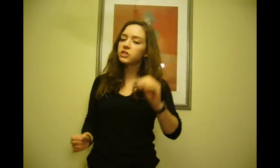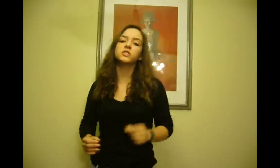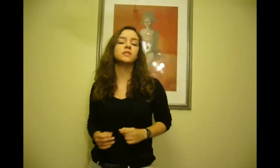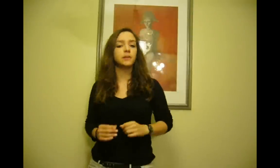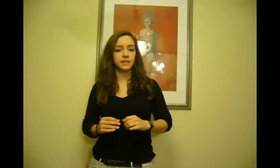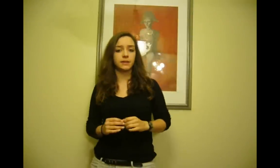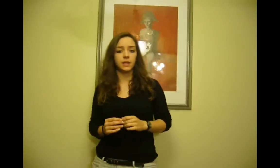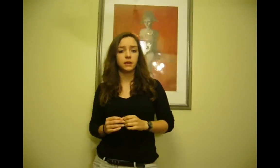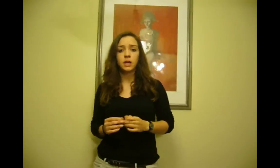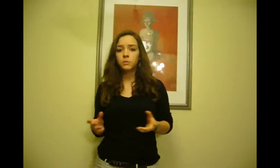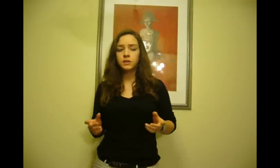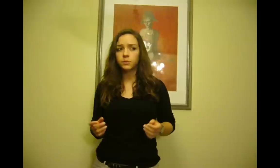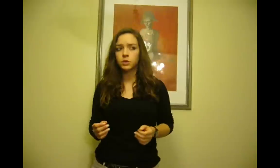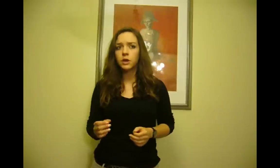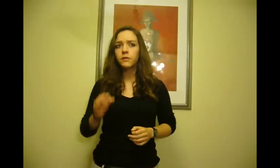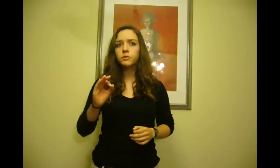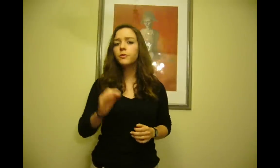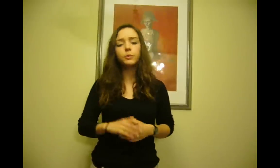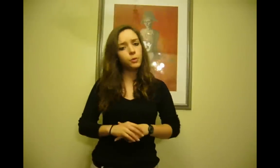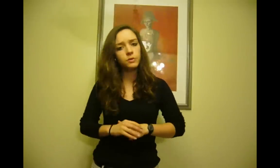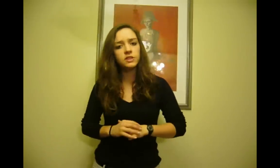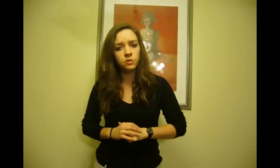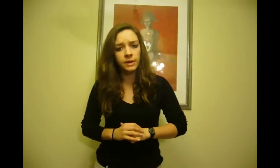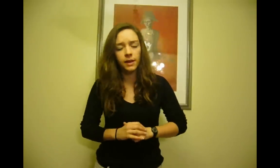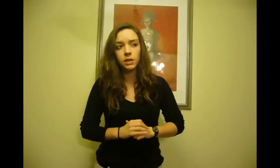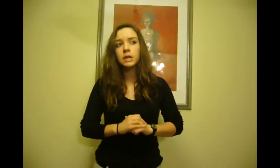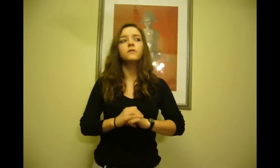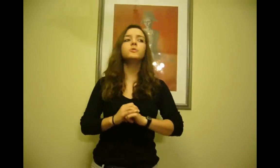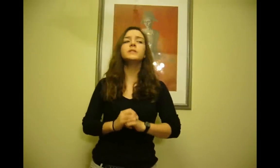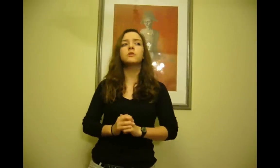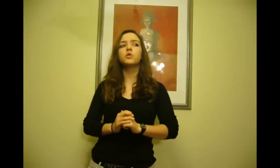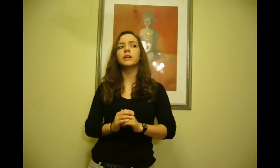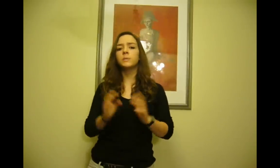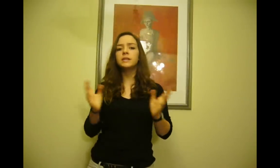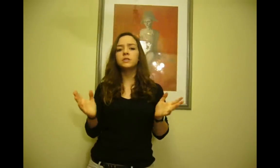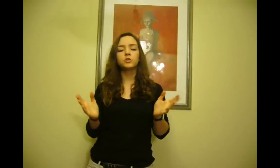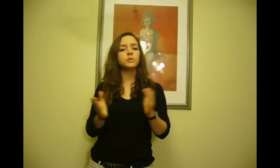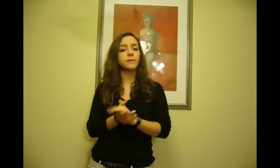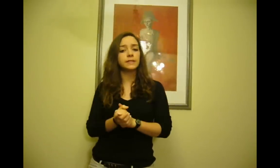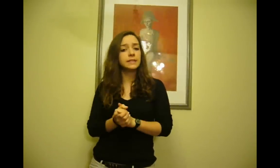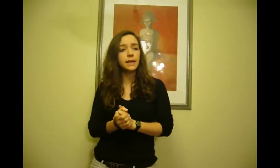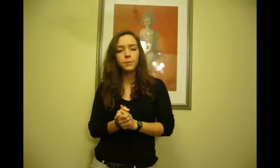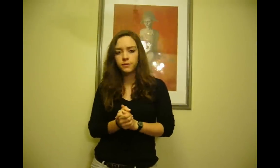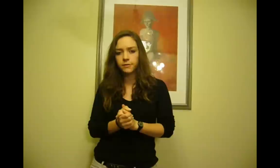resistentes à face da terra? Muito simples, vamos propor um exercício mental. Vamos pensar nos locais mais vinos que precisam à face da terra para viver.